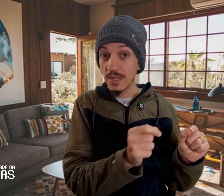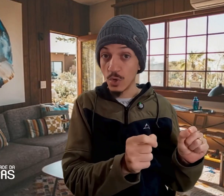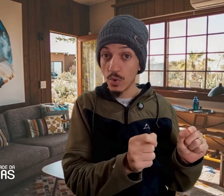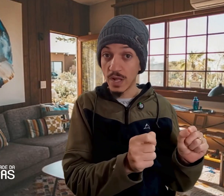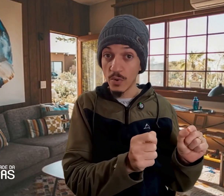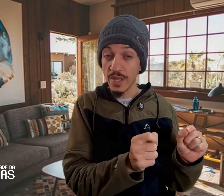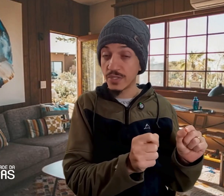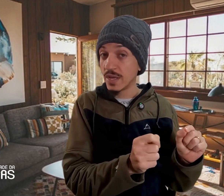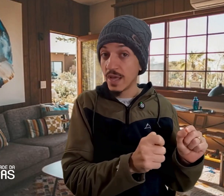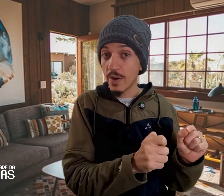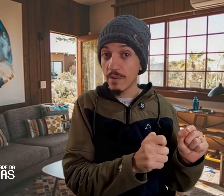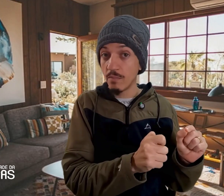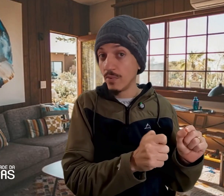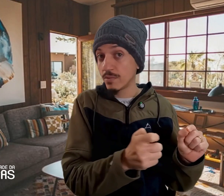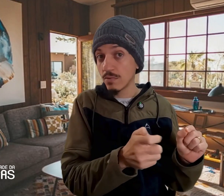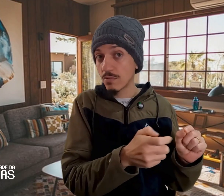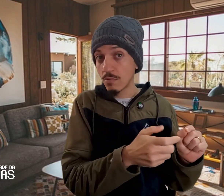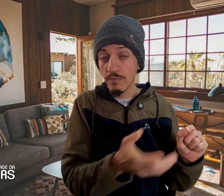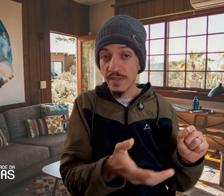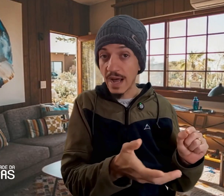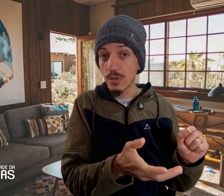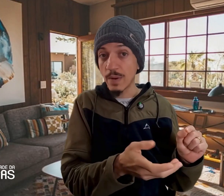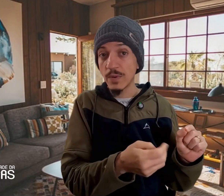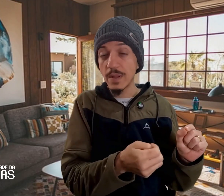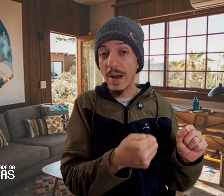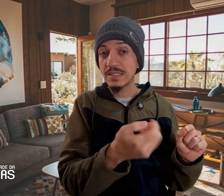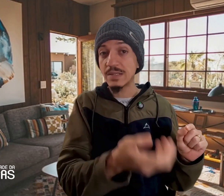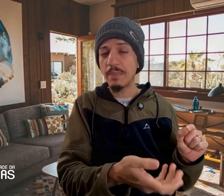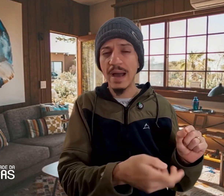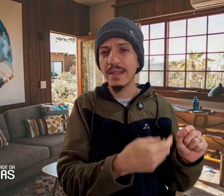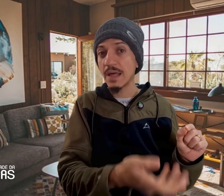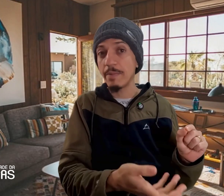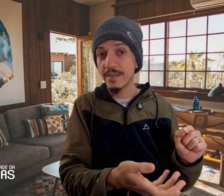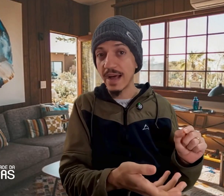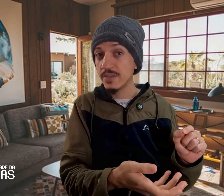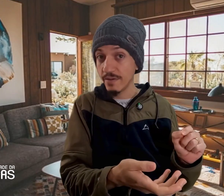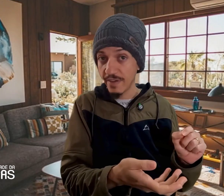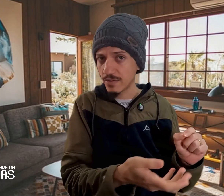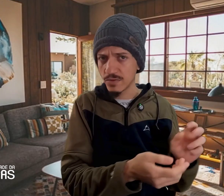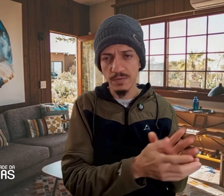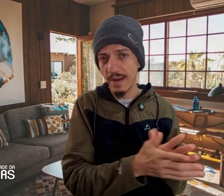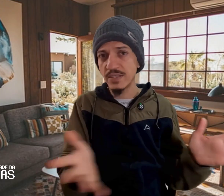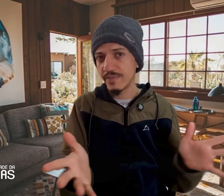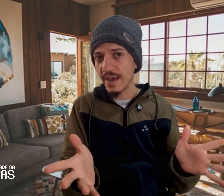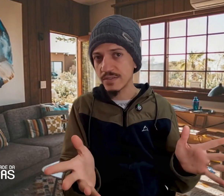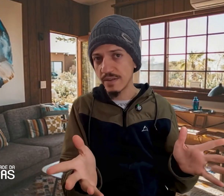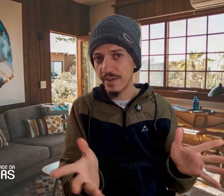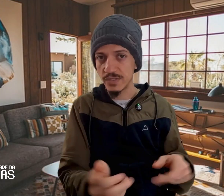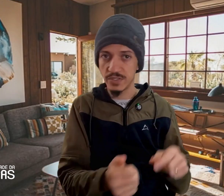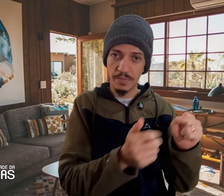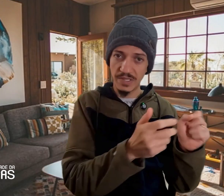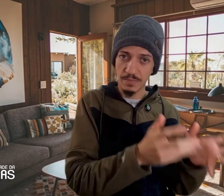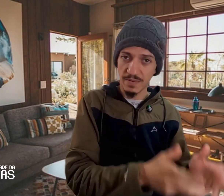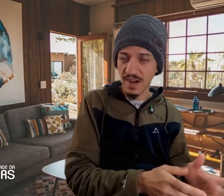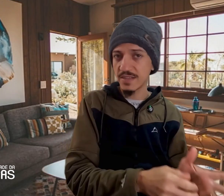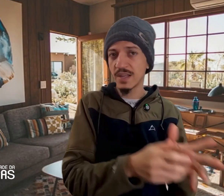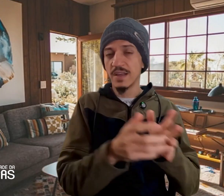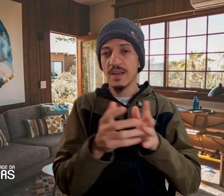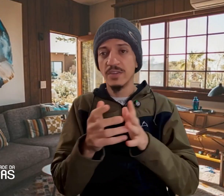ou da noite, eu era muito convidado para poder participar e interpretar de eventos, os mais diversos eventos de empresas privadas, de